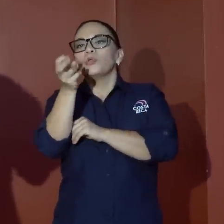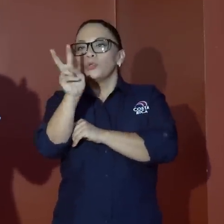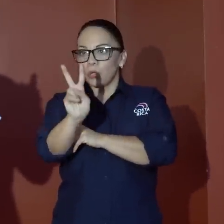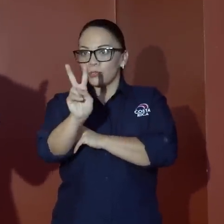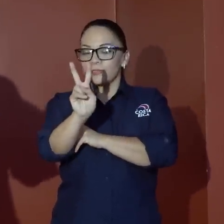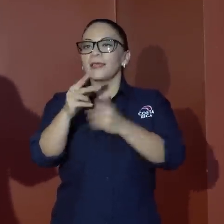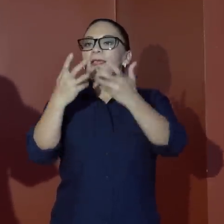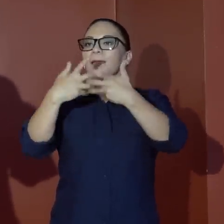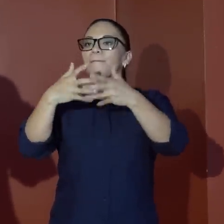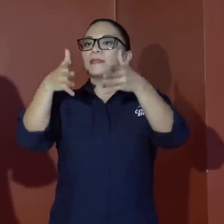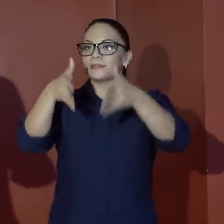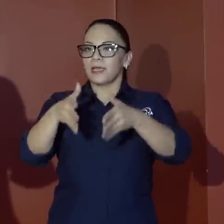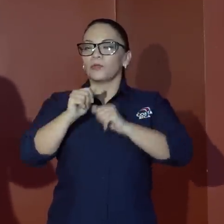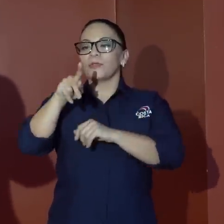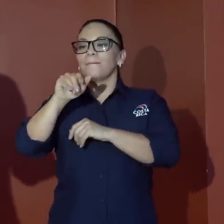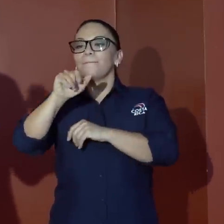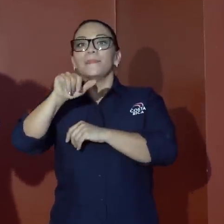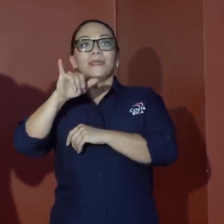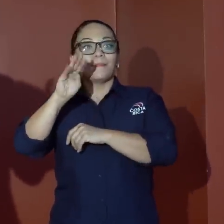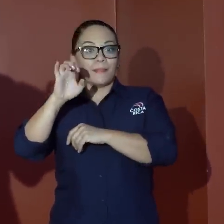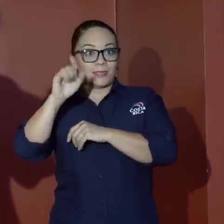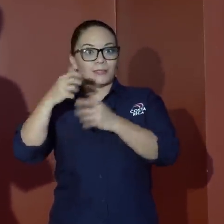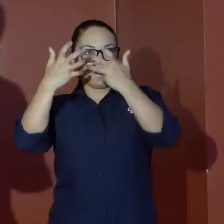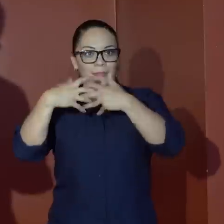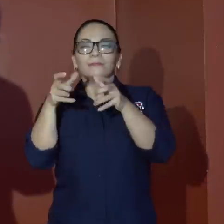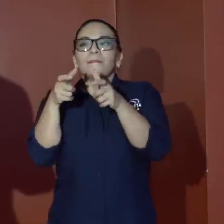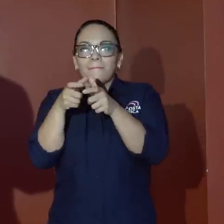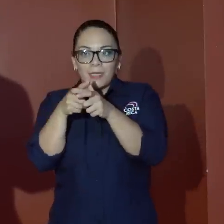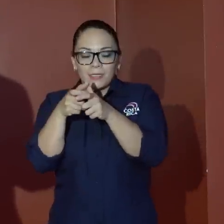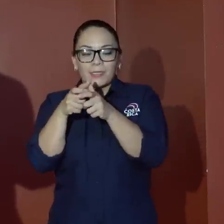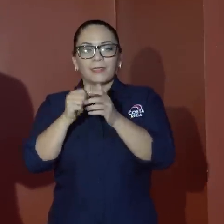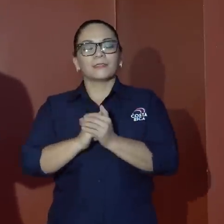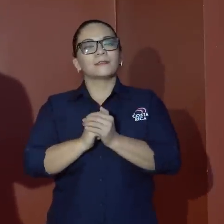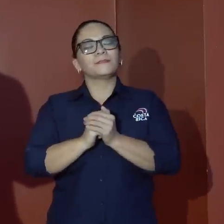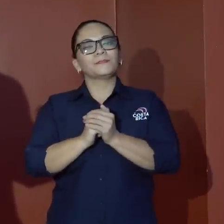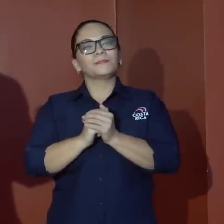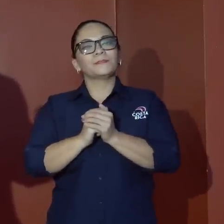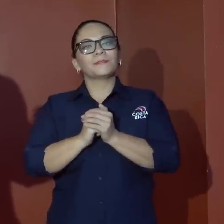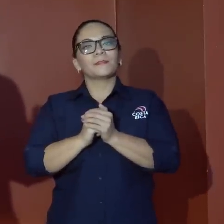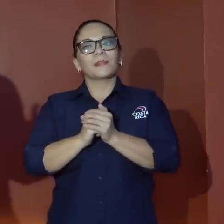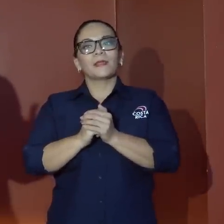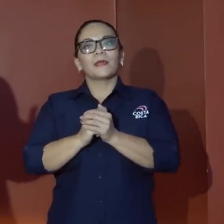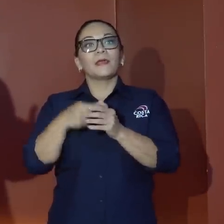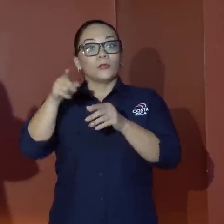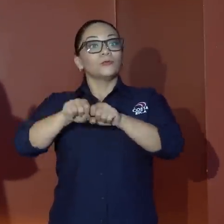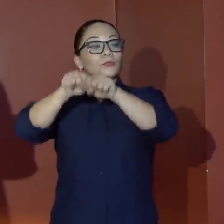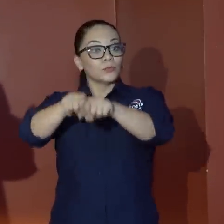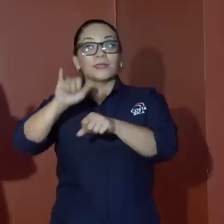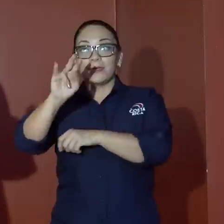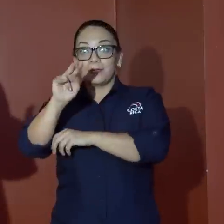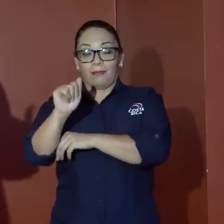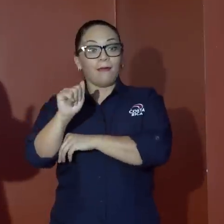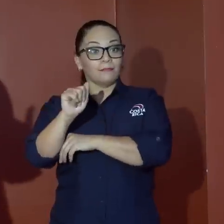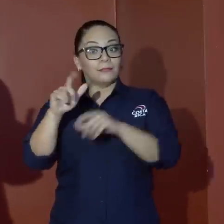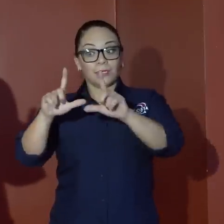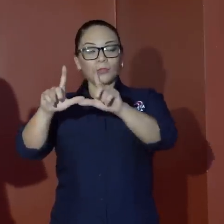empresarios de las pymes, o empresas pequeñas que se grabaron del INA y